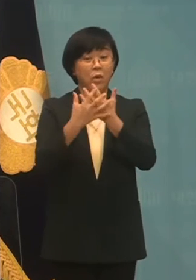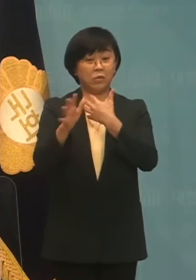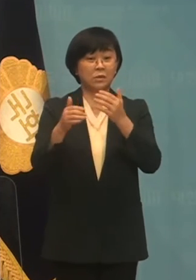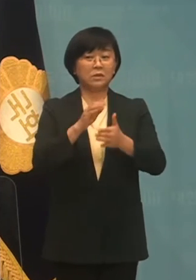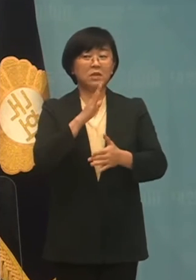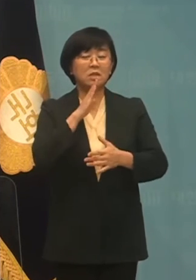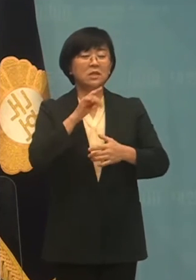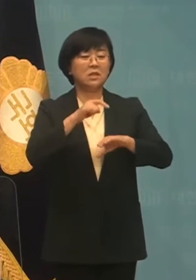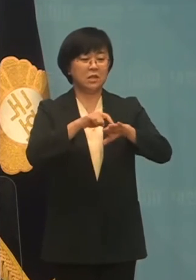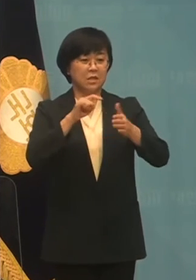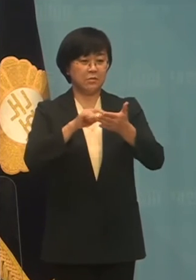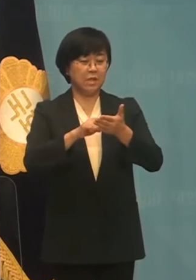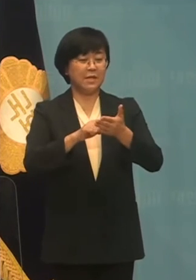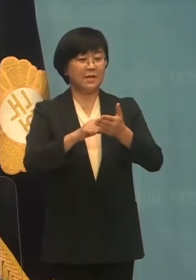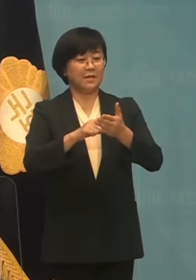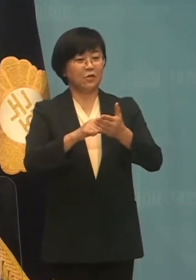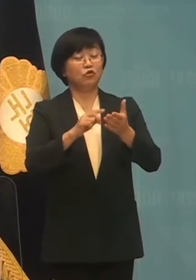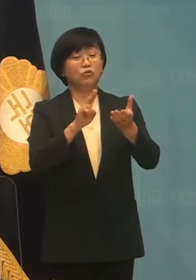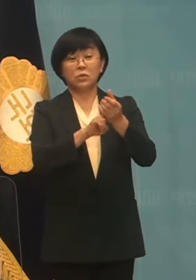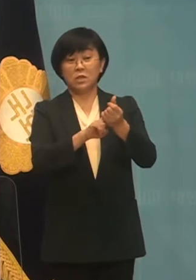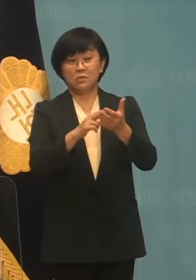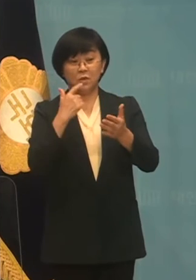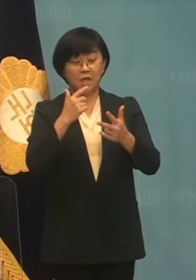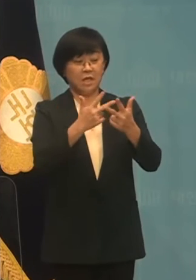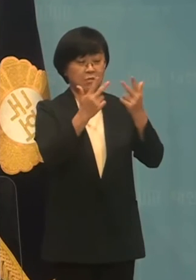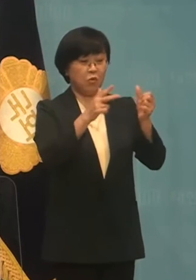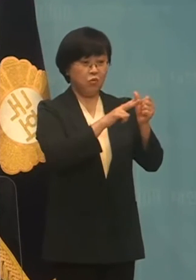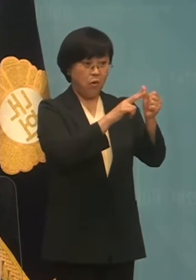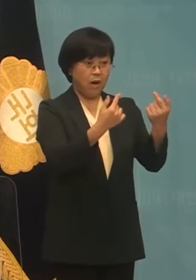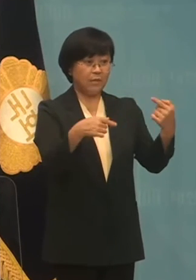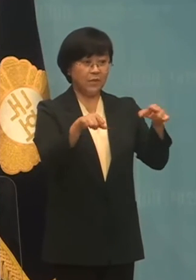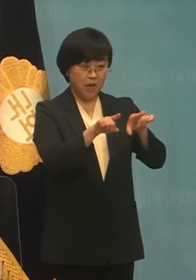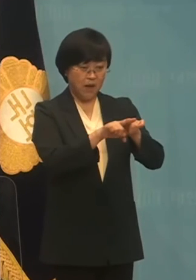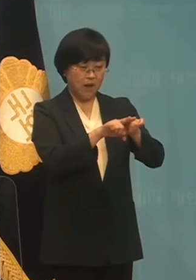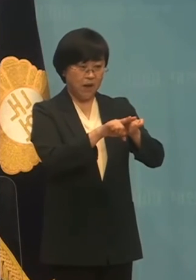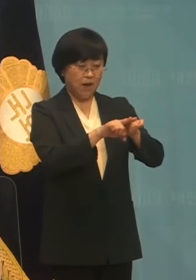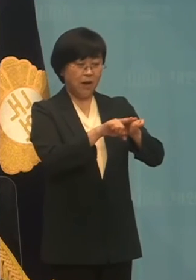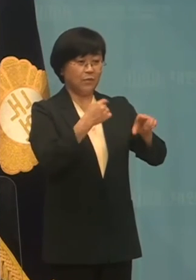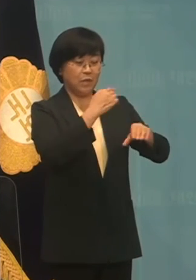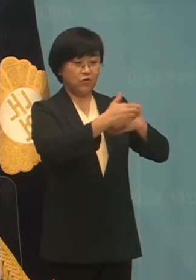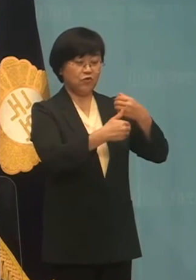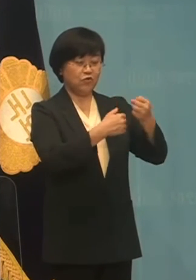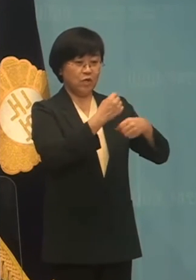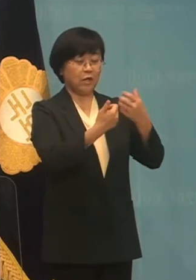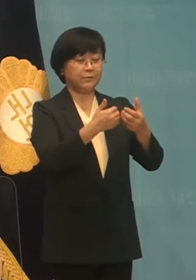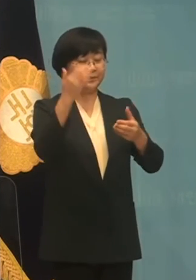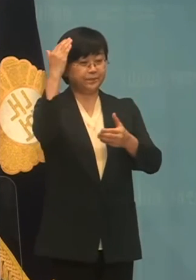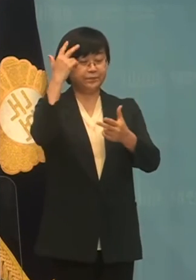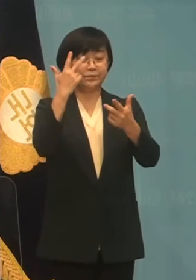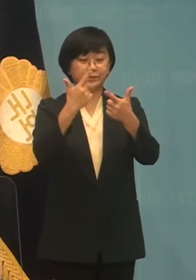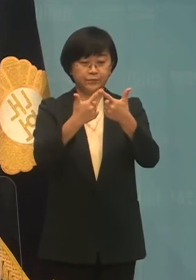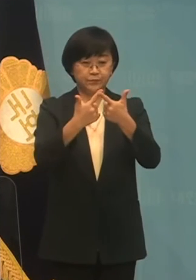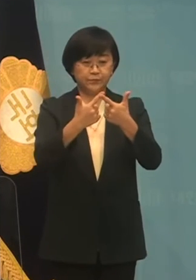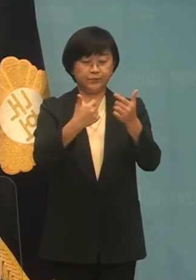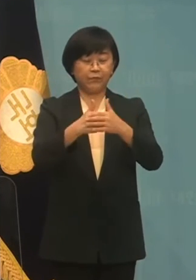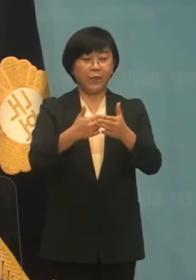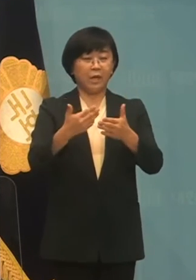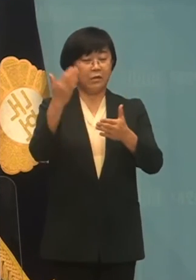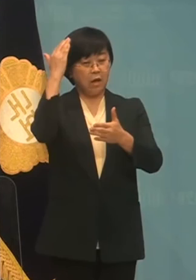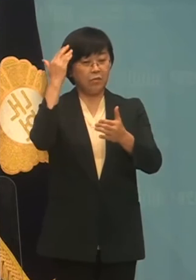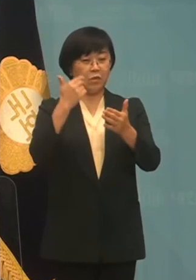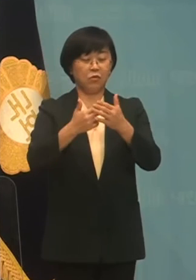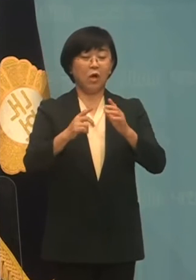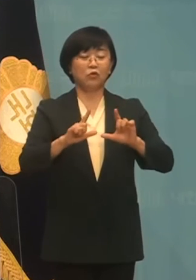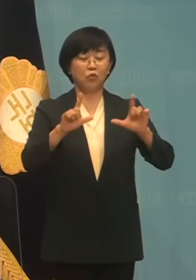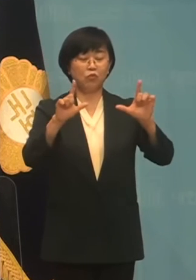진심을 가릴 수는 없습니다. 이재명 후보와 더불어 민당은 부산을 대한민국과 동북아시아